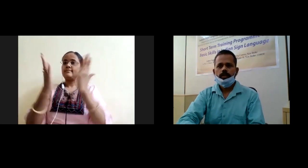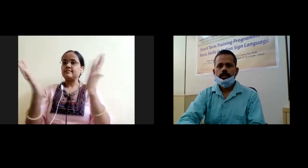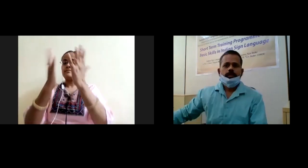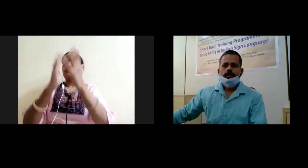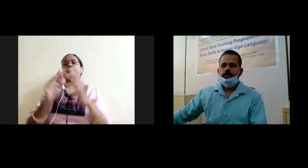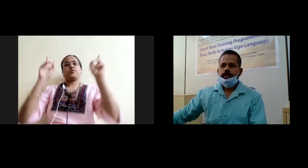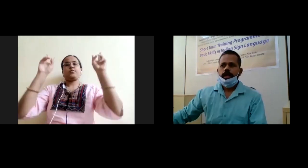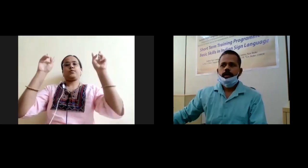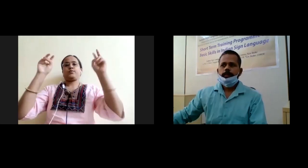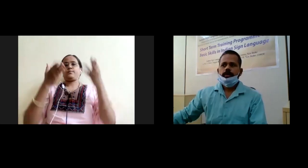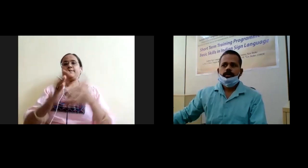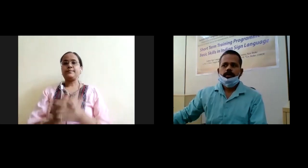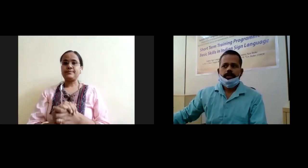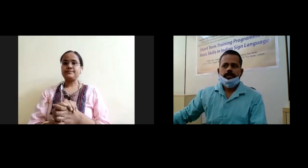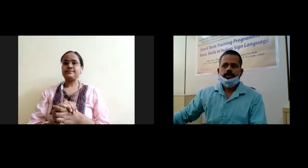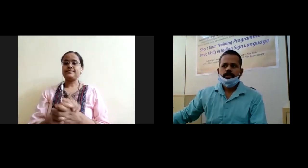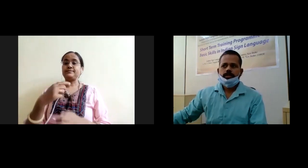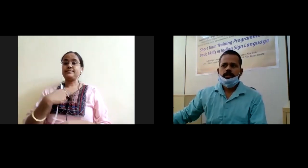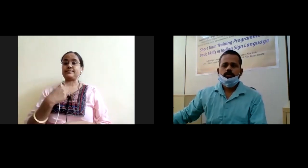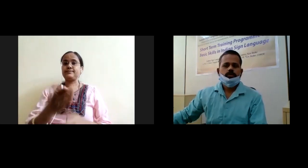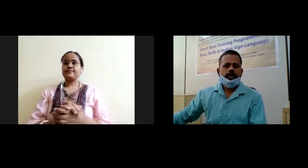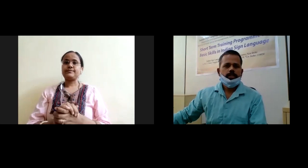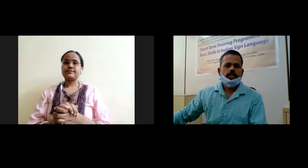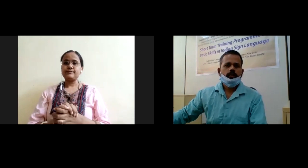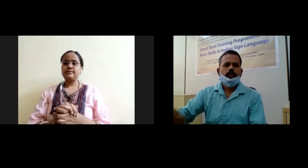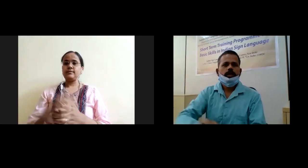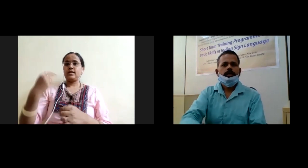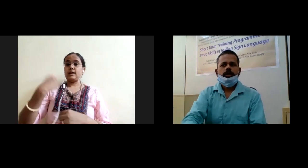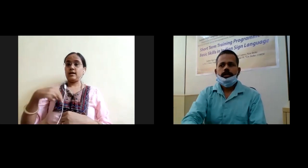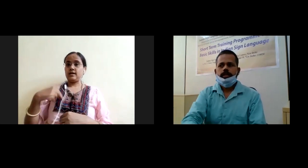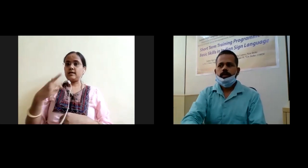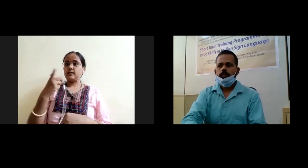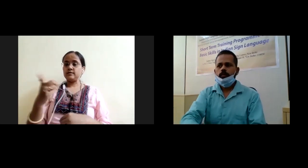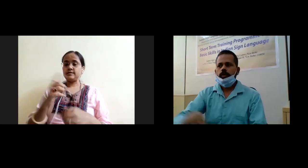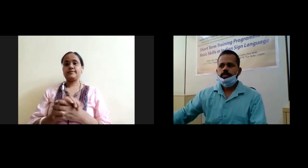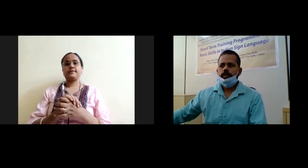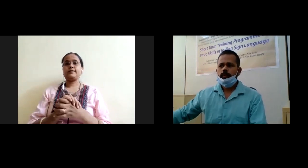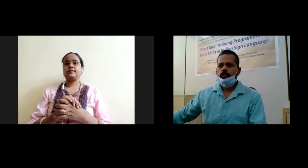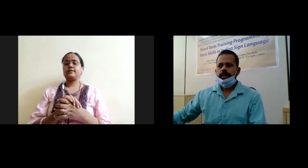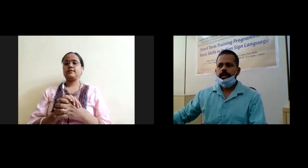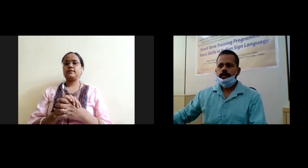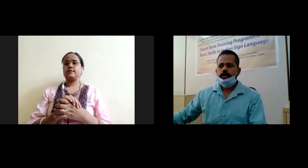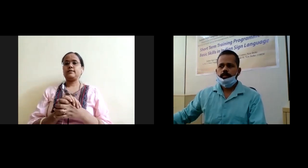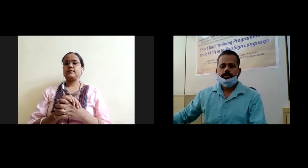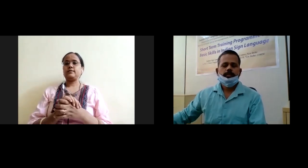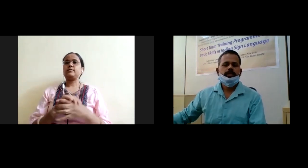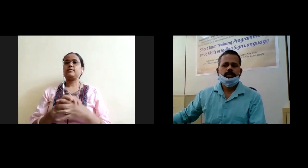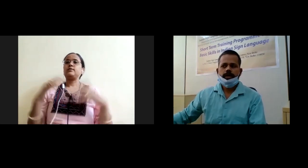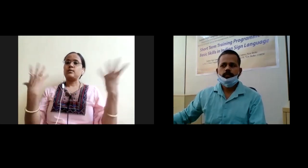तो मैं यहां पर हरी सर से गुजारिश करूँगा कि वो हम सब को एक हम सभी स्टाफ